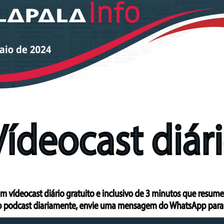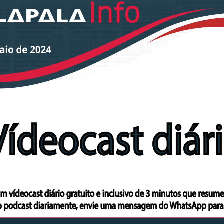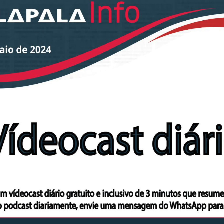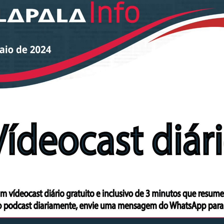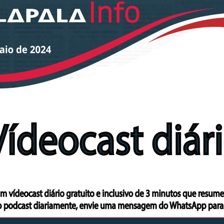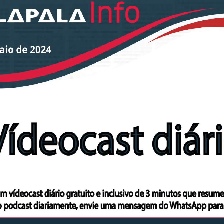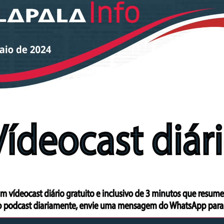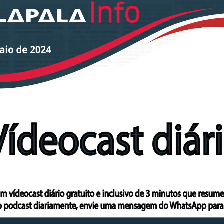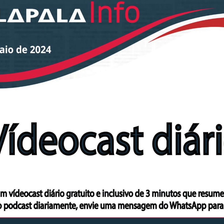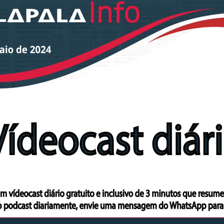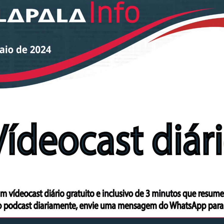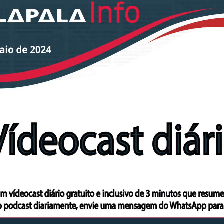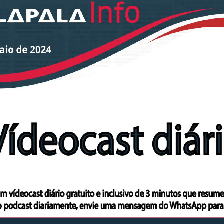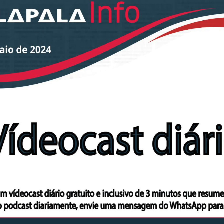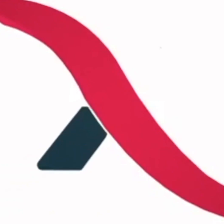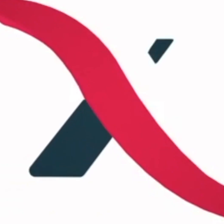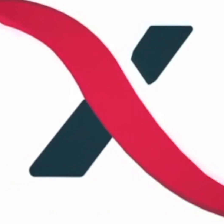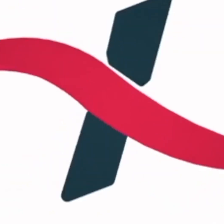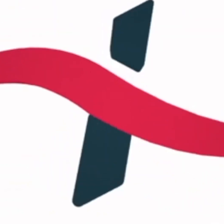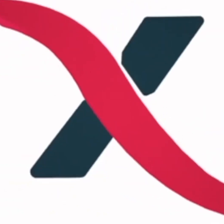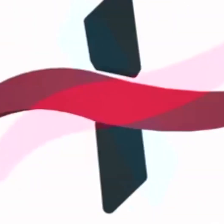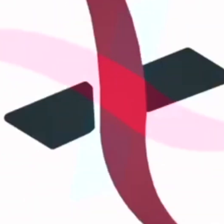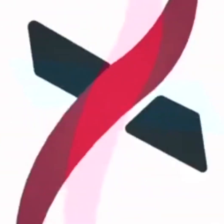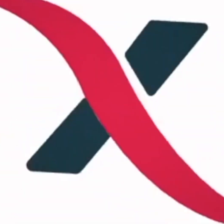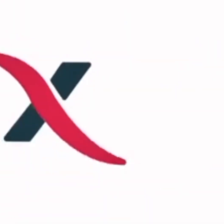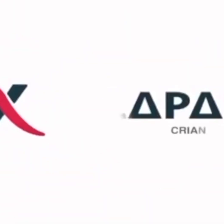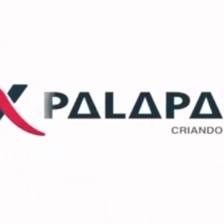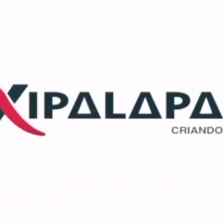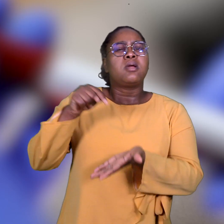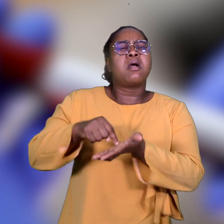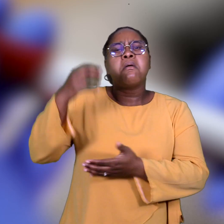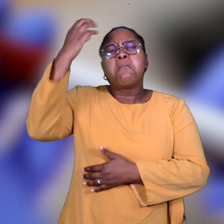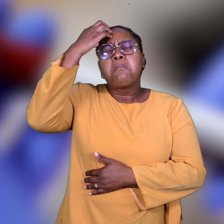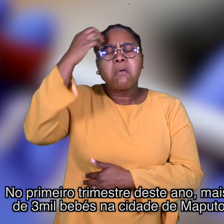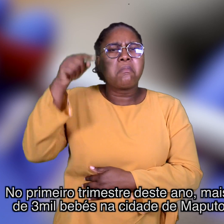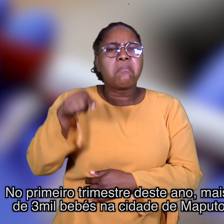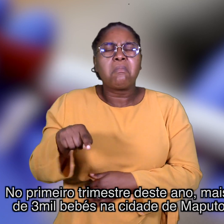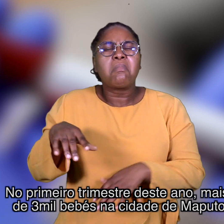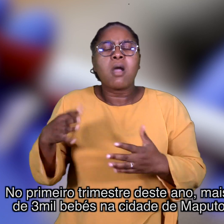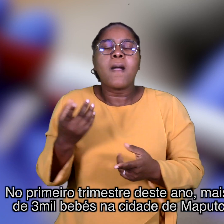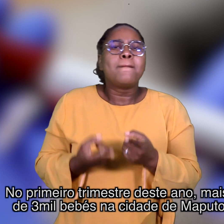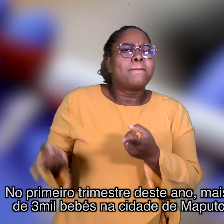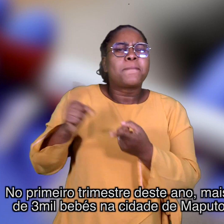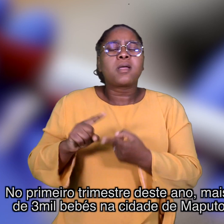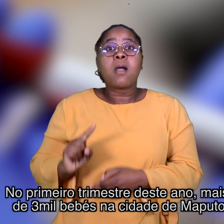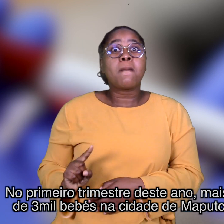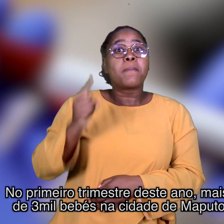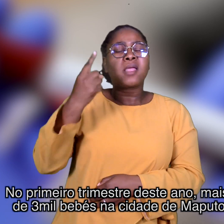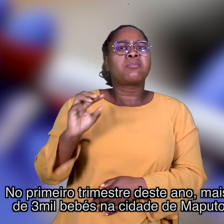Xipalapala Info, edição 2 de maio. No primeiro trimestre deste ano, mais de